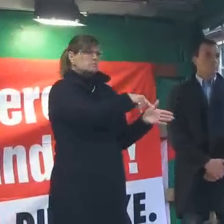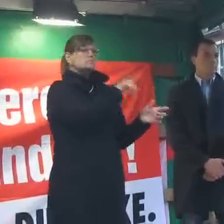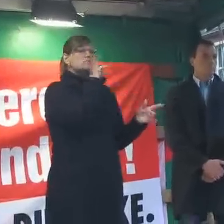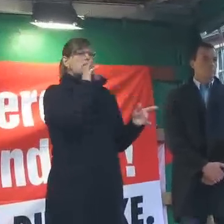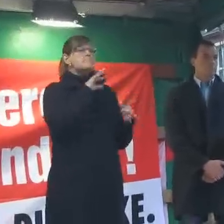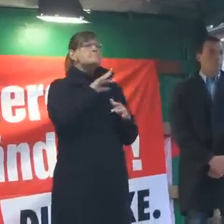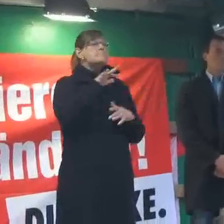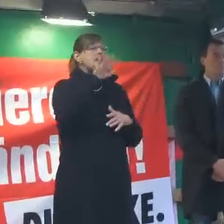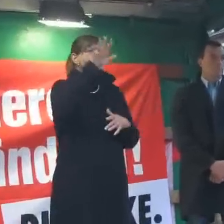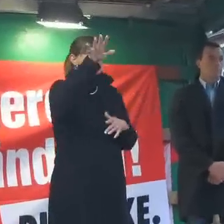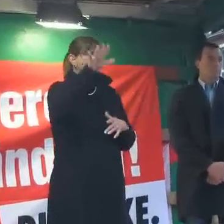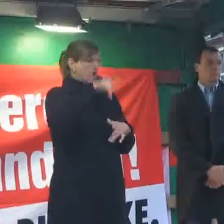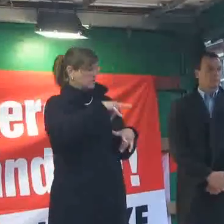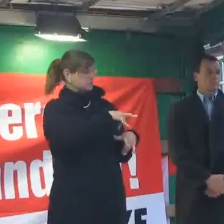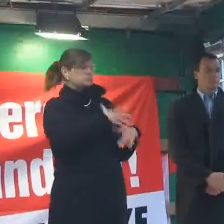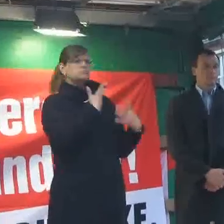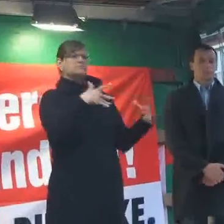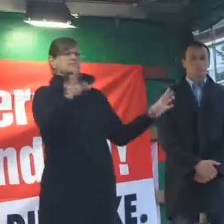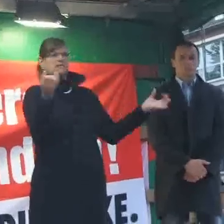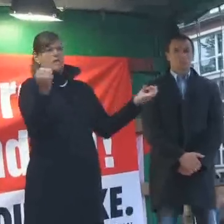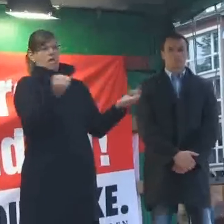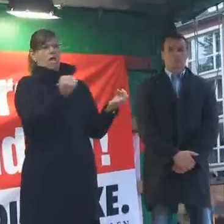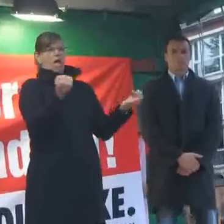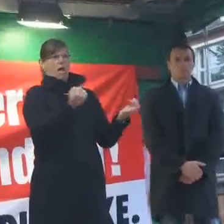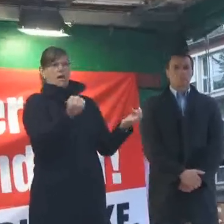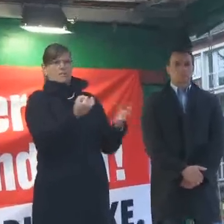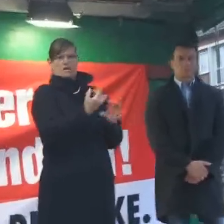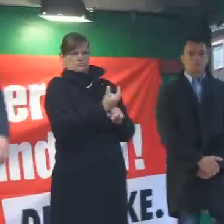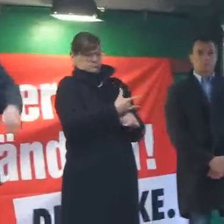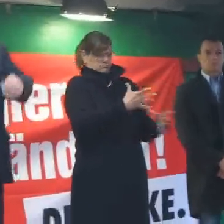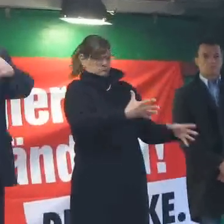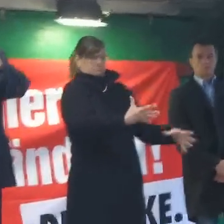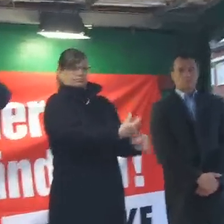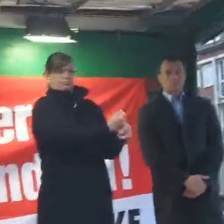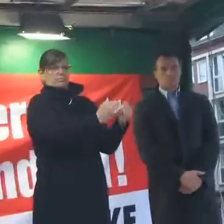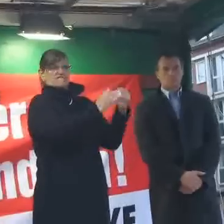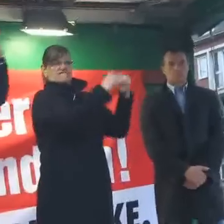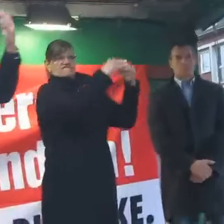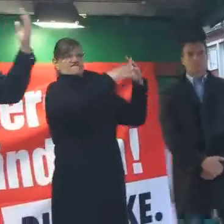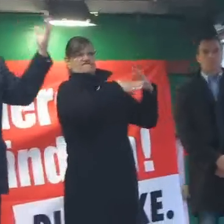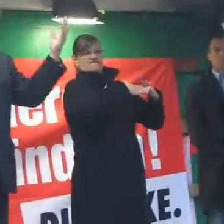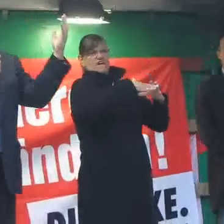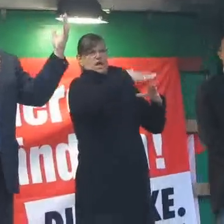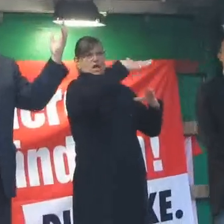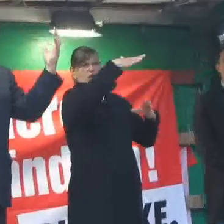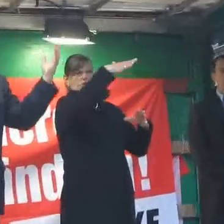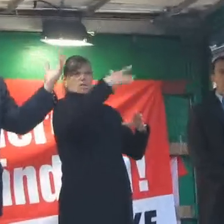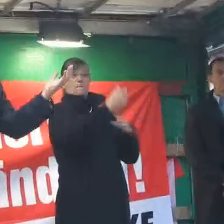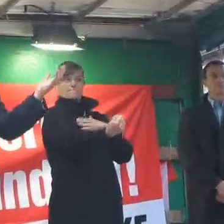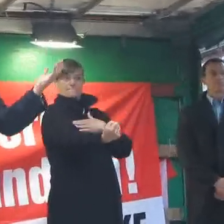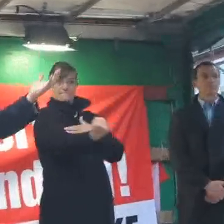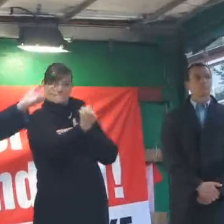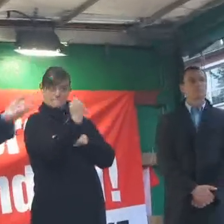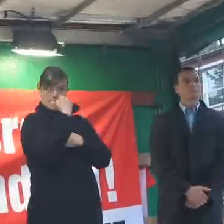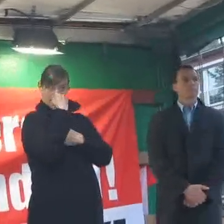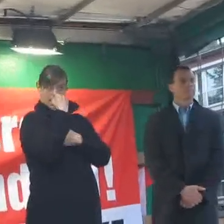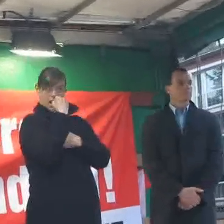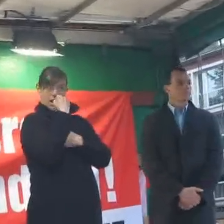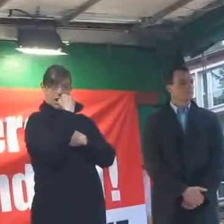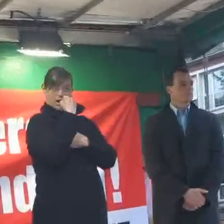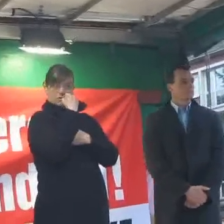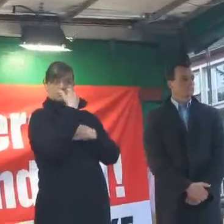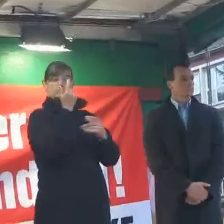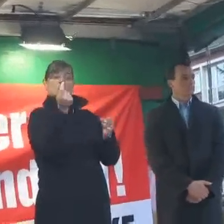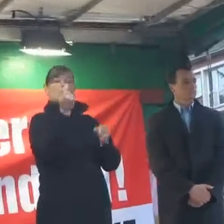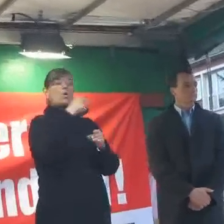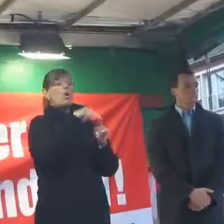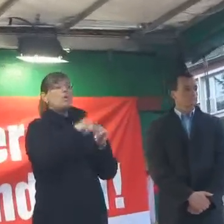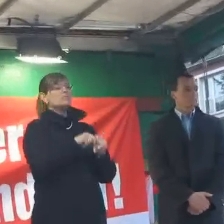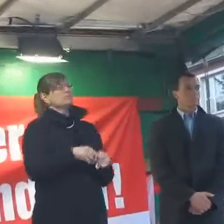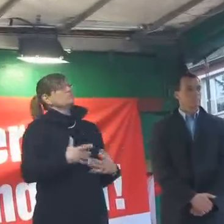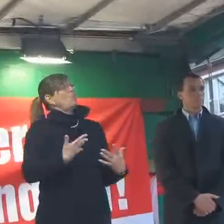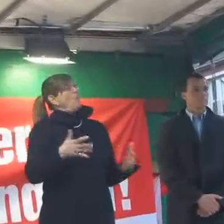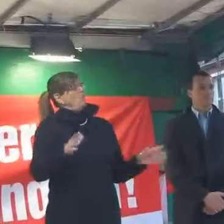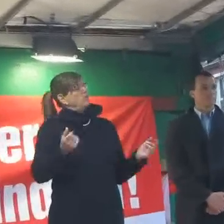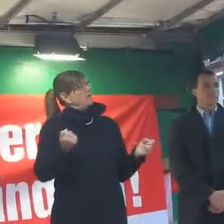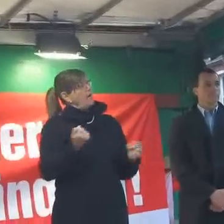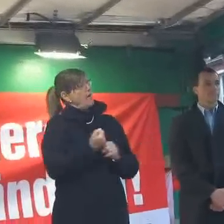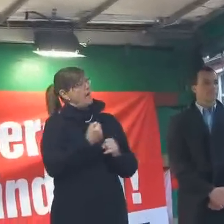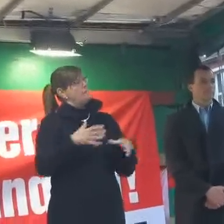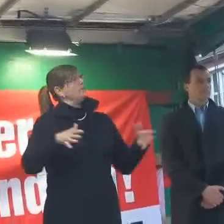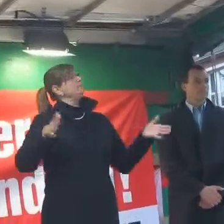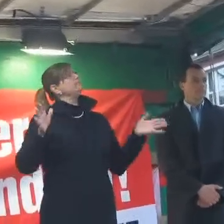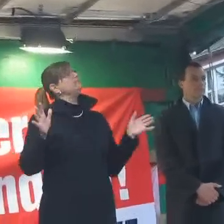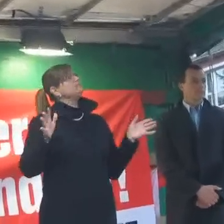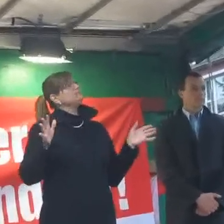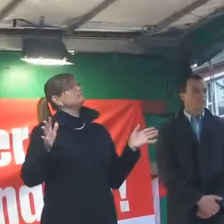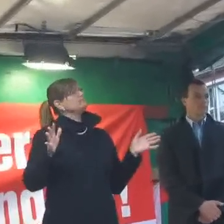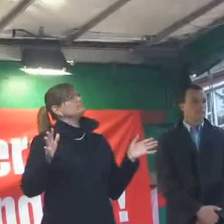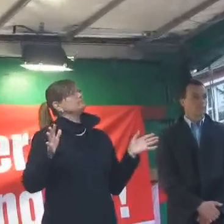entsteht. Im Grunde genommen könnte man sagen, die Macht entsteht dadurch, dass man praktisch keinen Finger krümmt. Das kann aber